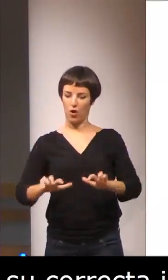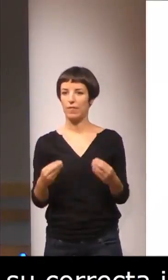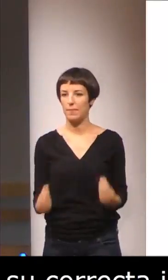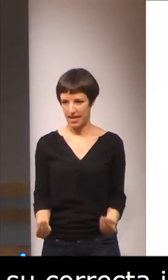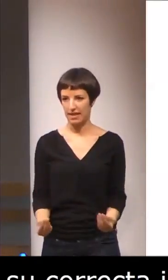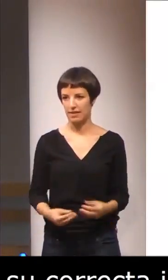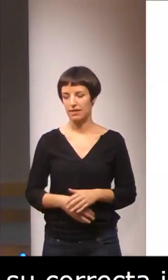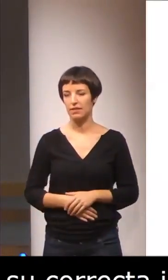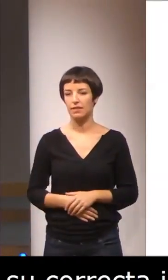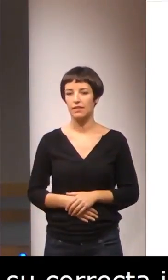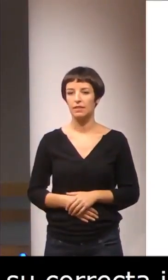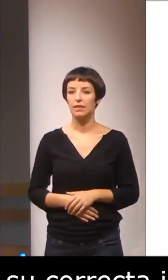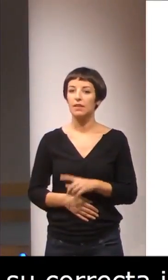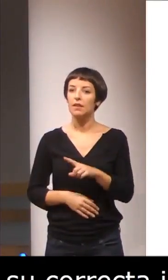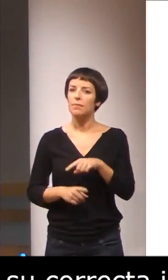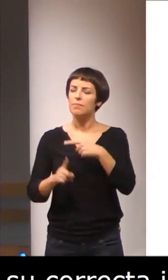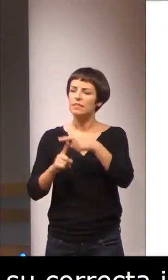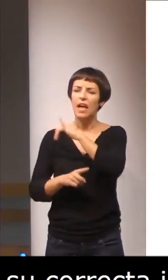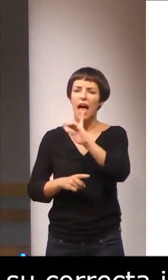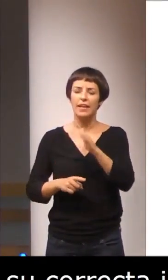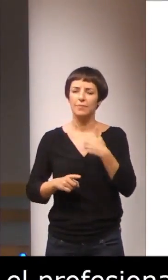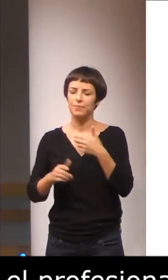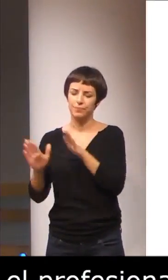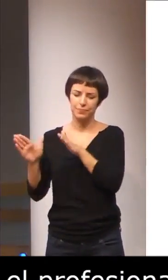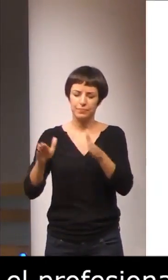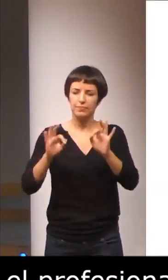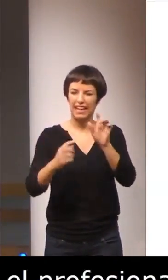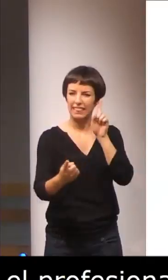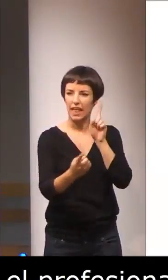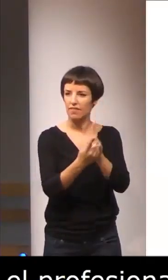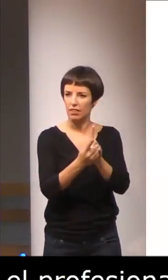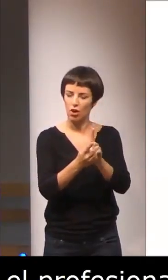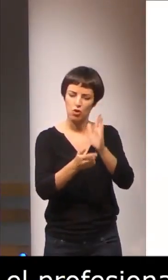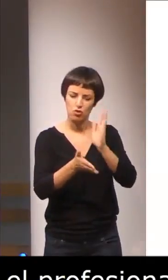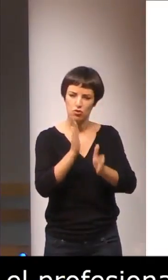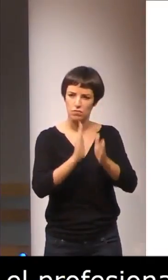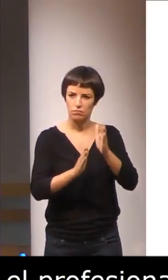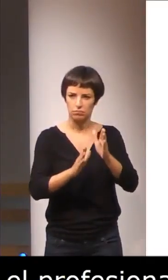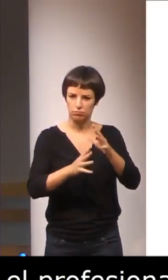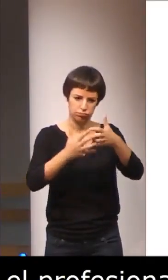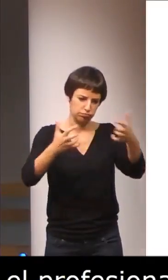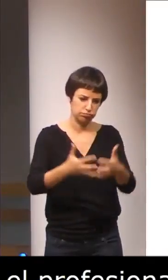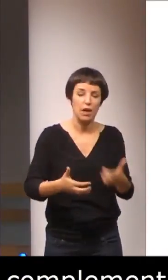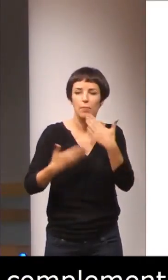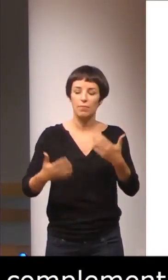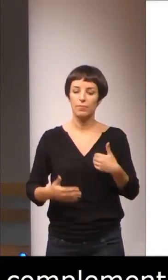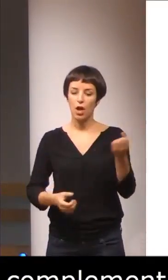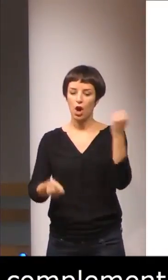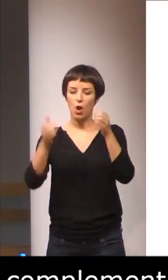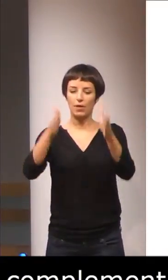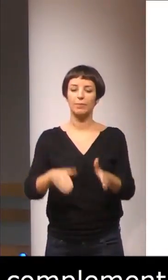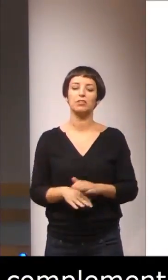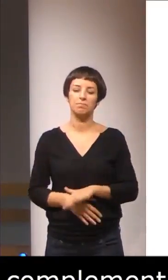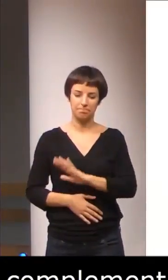Además, se complementa con todo un apartado de intervención, una vez hemos atribuido el comportamiento y